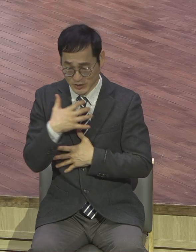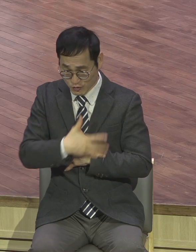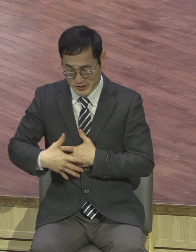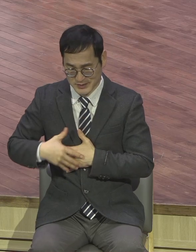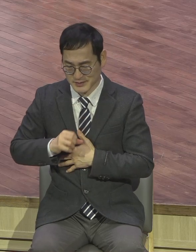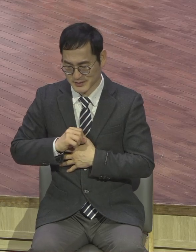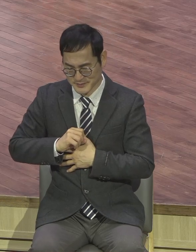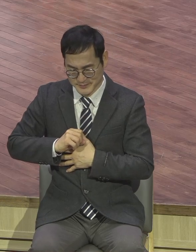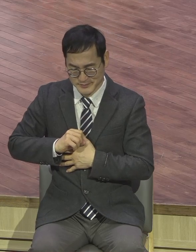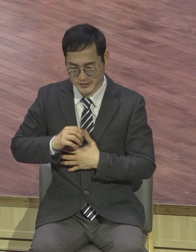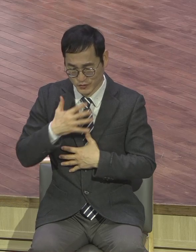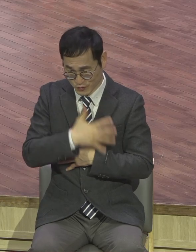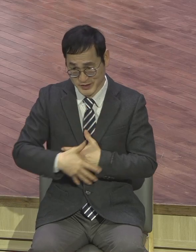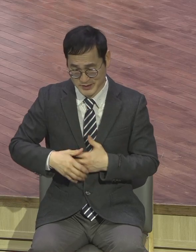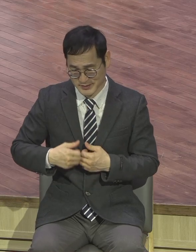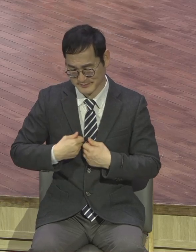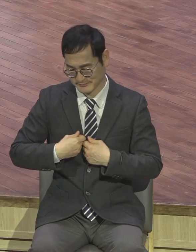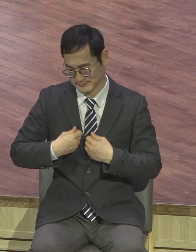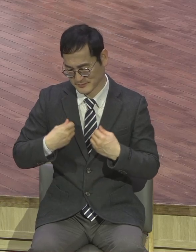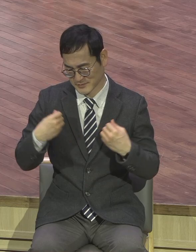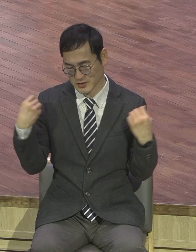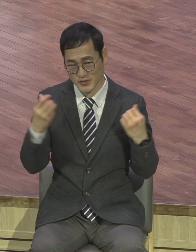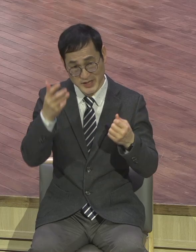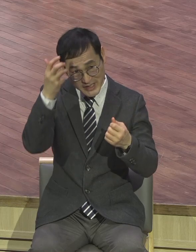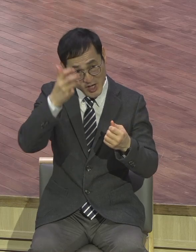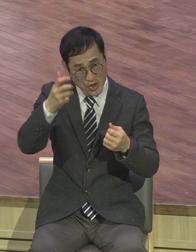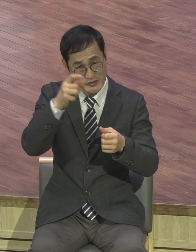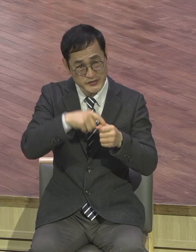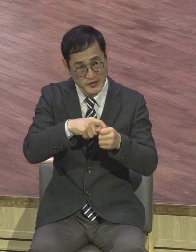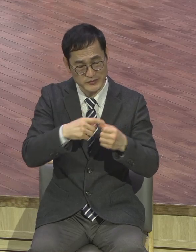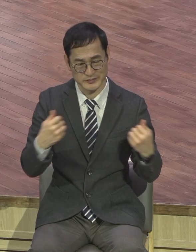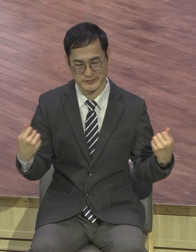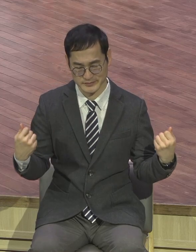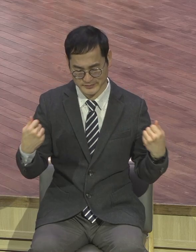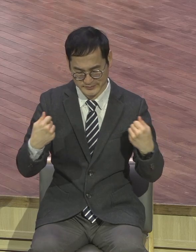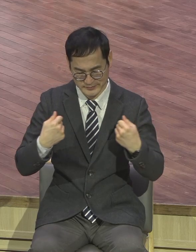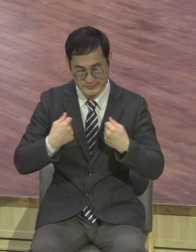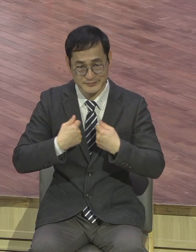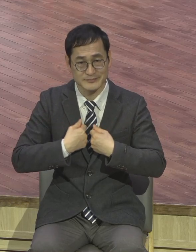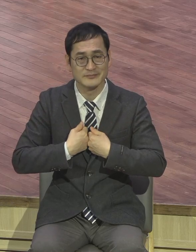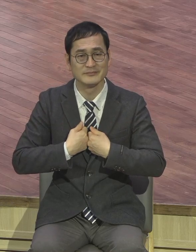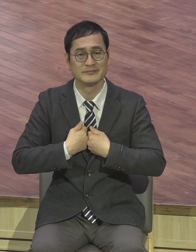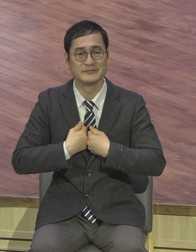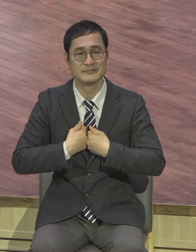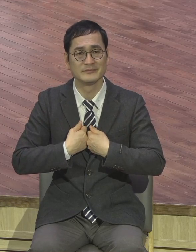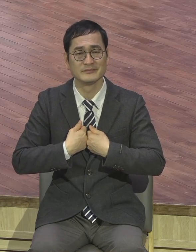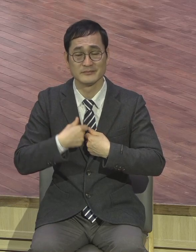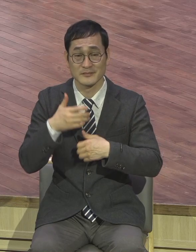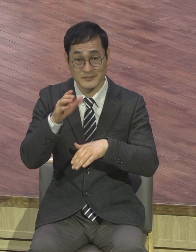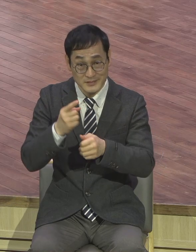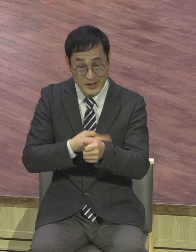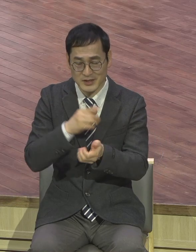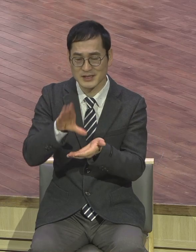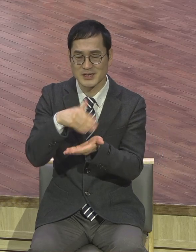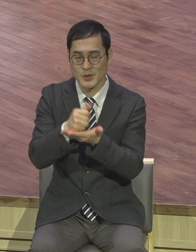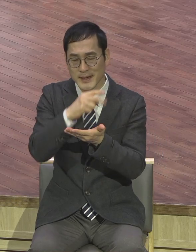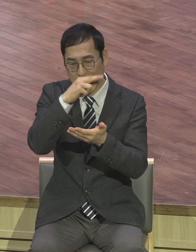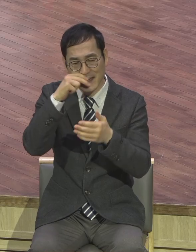비밀을 이 알고 딱 만나는 순간에 향기가 나야 돼. 예수 향기가 나야 돼. 향기 아 이 사람 은혜 받은 사람이구나. 야